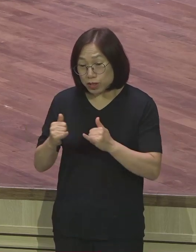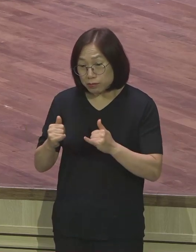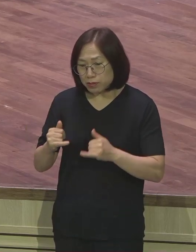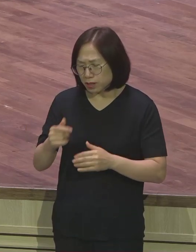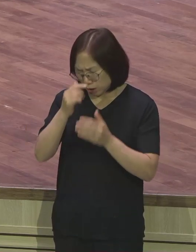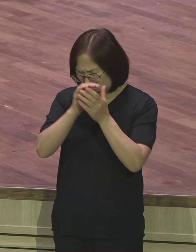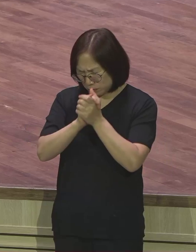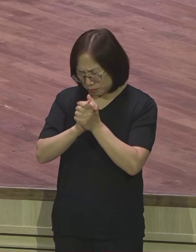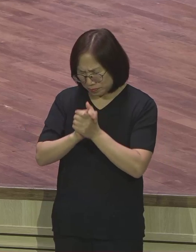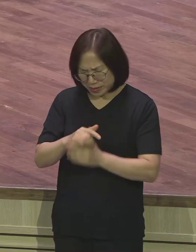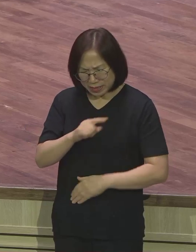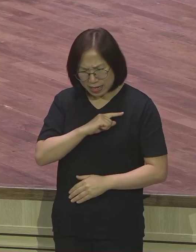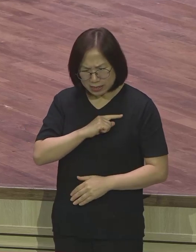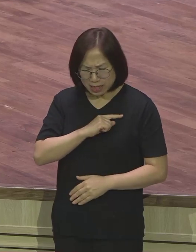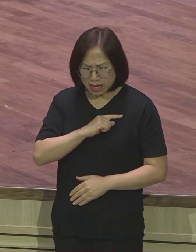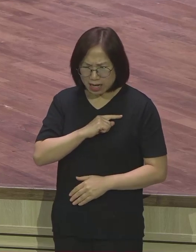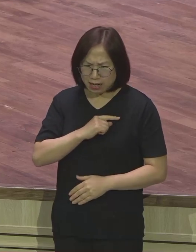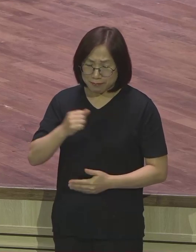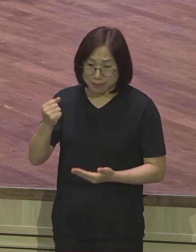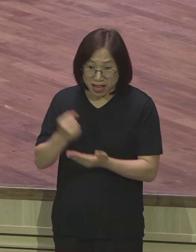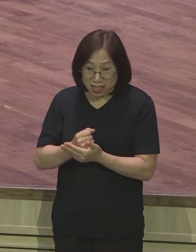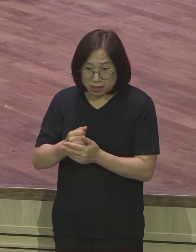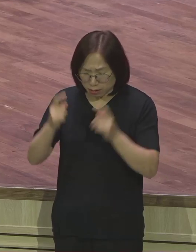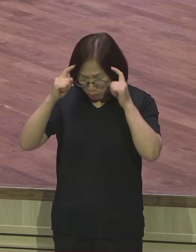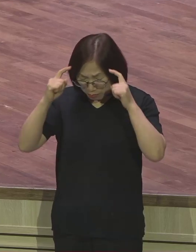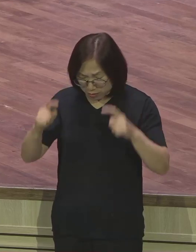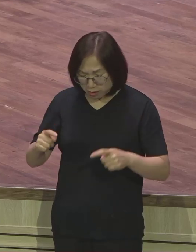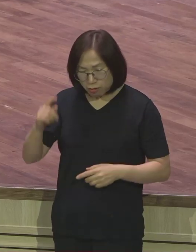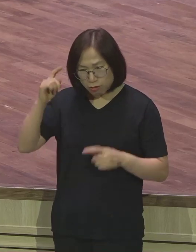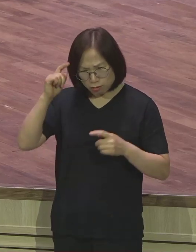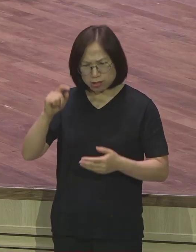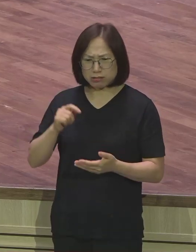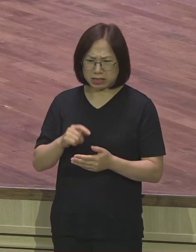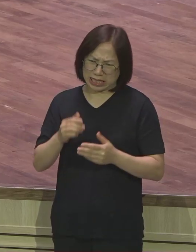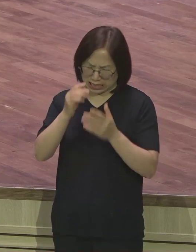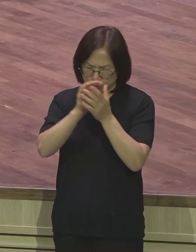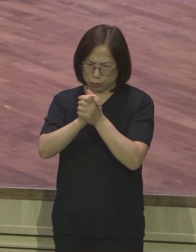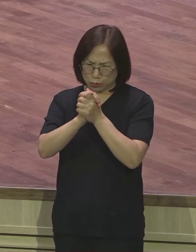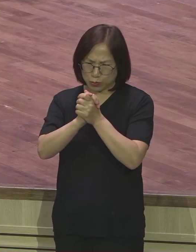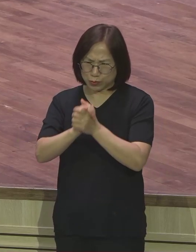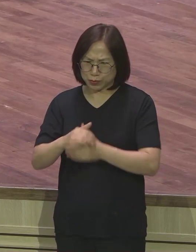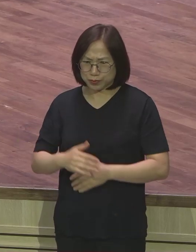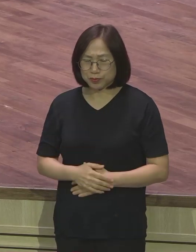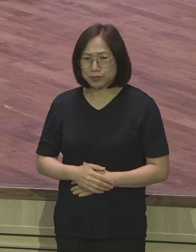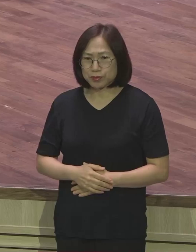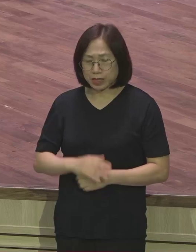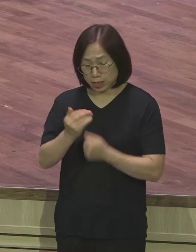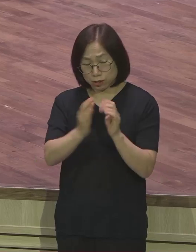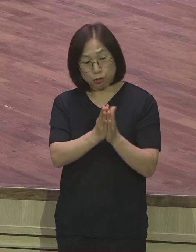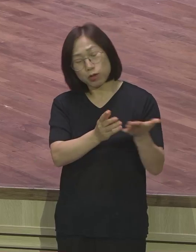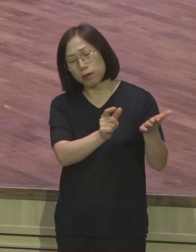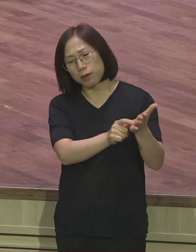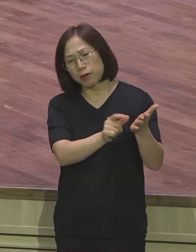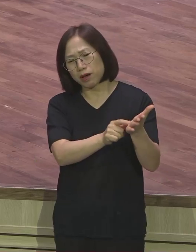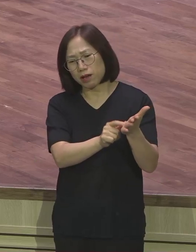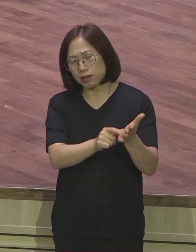가장 미련하고 가장 어리석게 보일 수 있습니다. 하지만 성경을 보십시오. 성경은